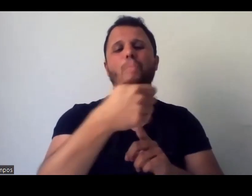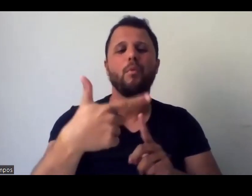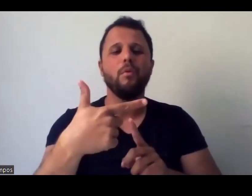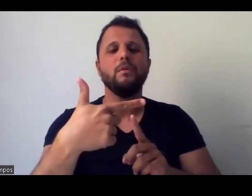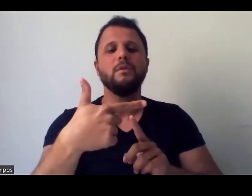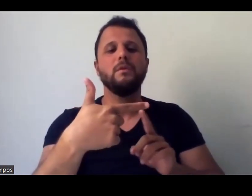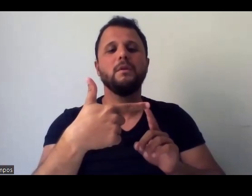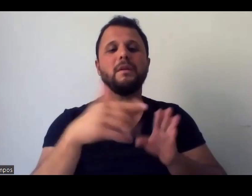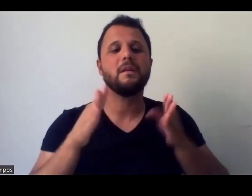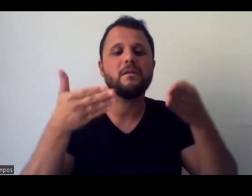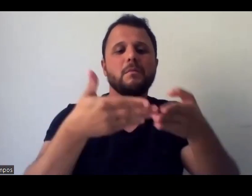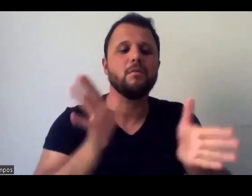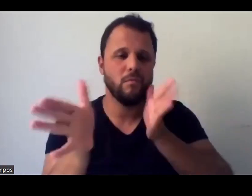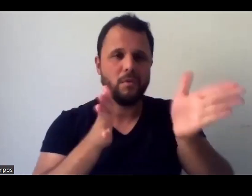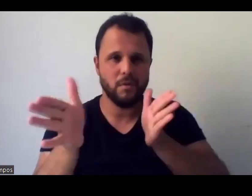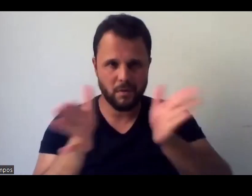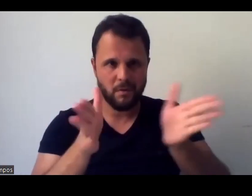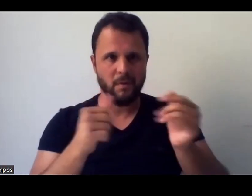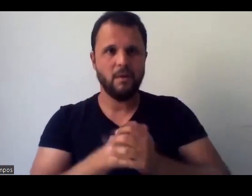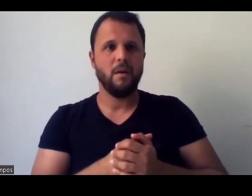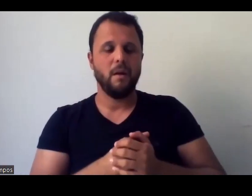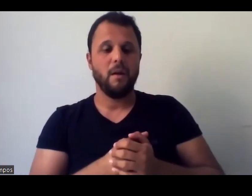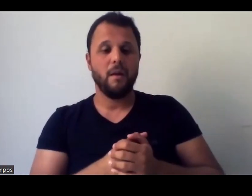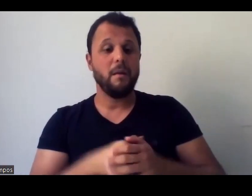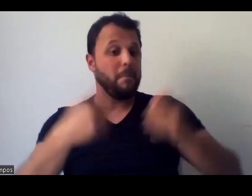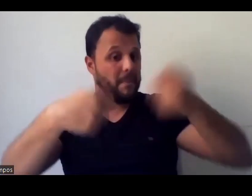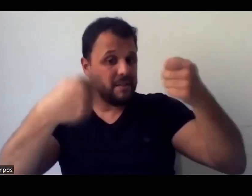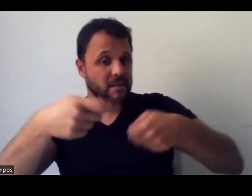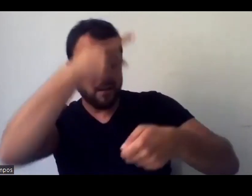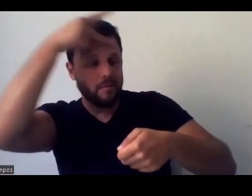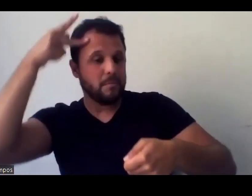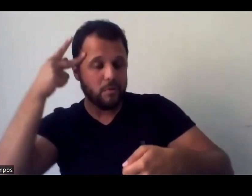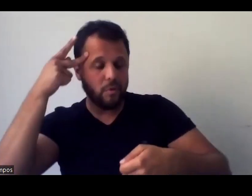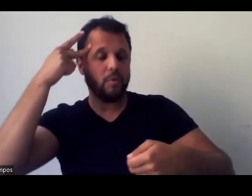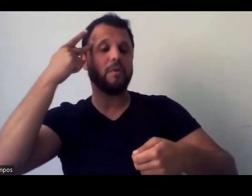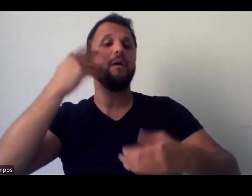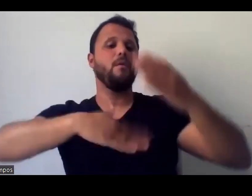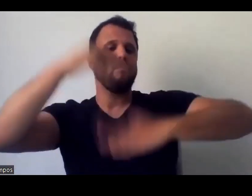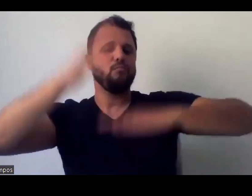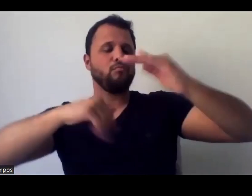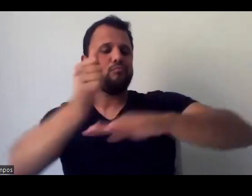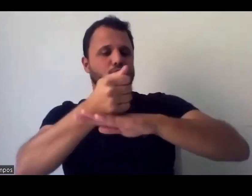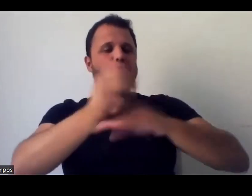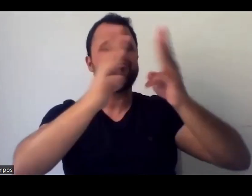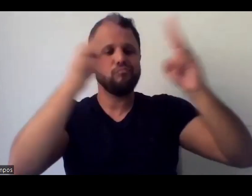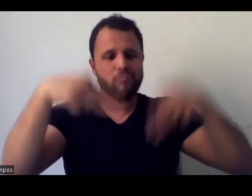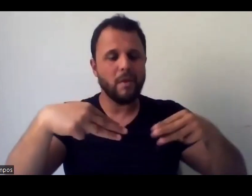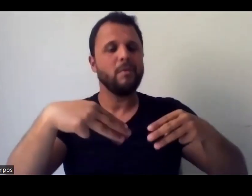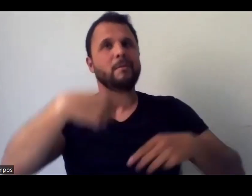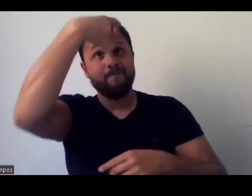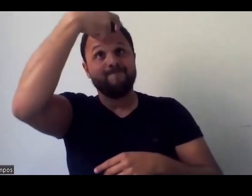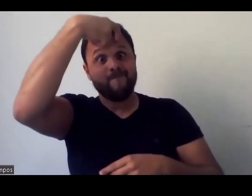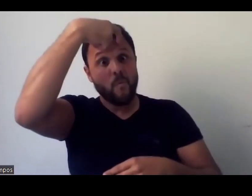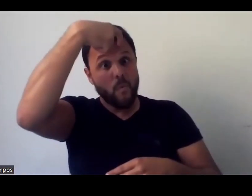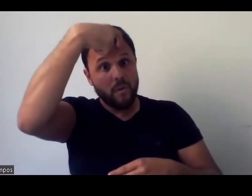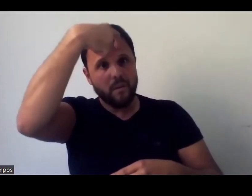né, é uma responsabilidade mesmo das pessoas que vão fazer o plano museológico, museólogos, né, eles terem a consciência de que não